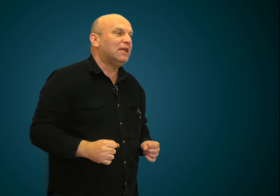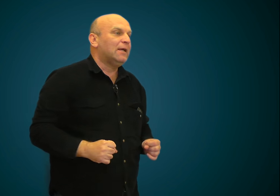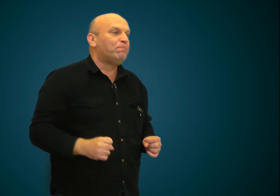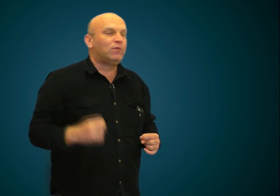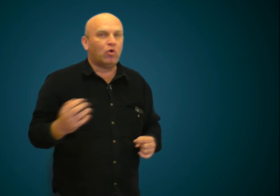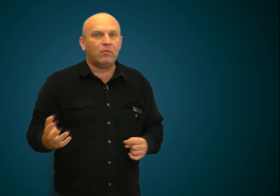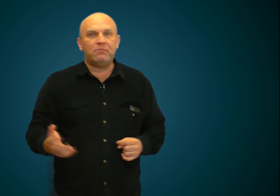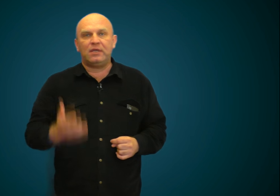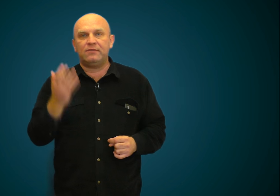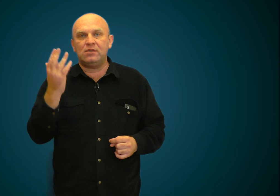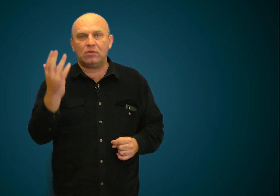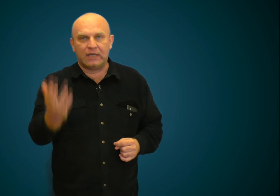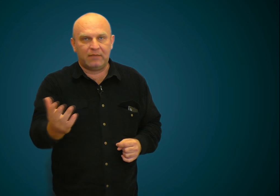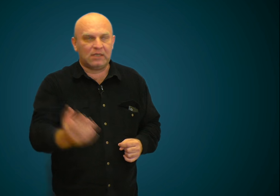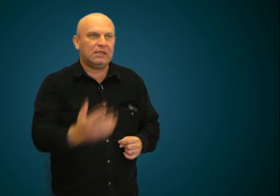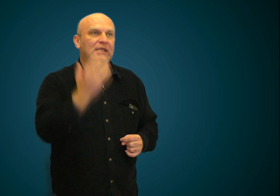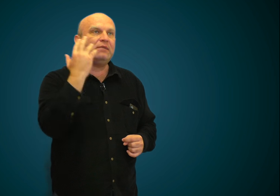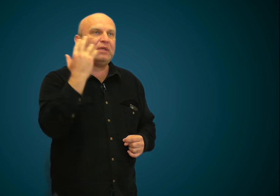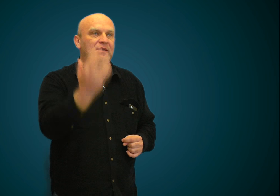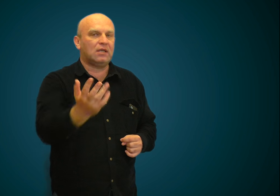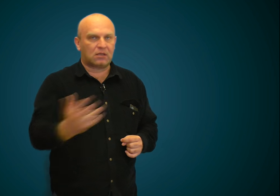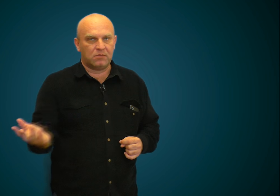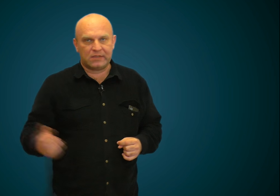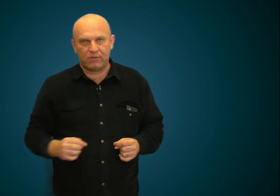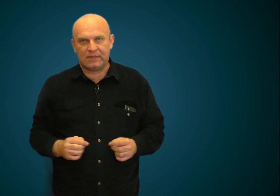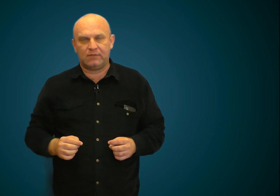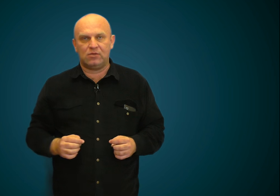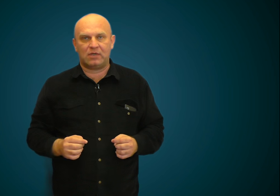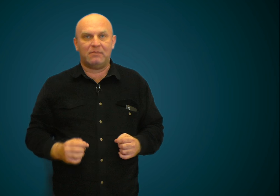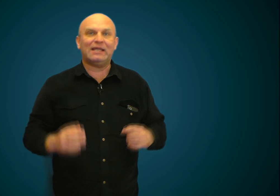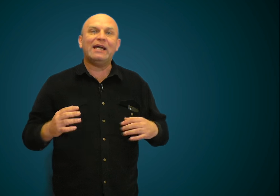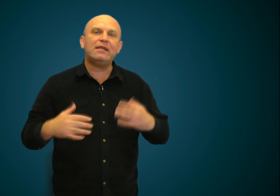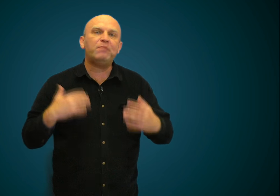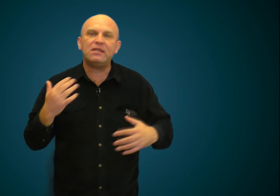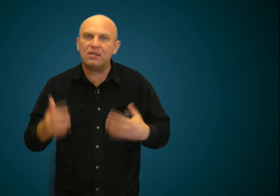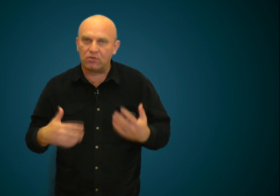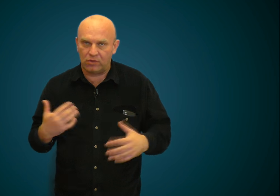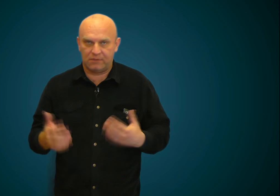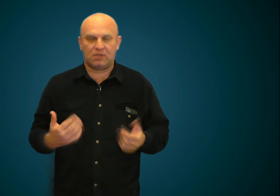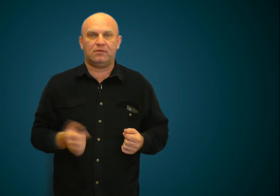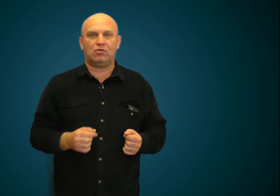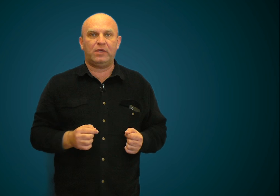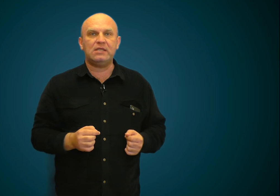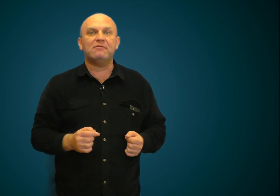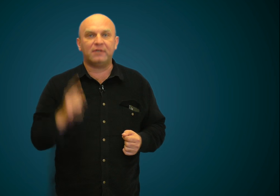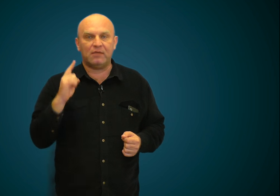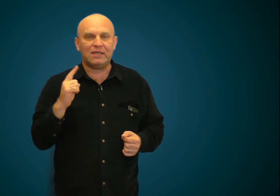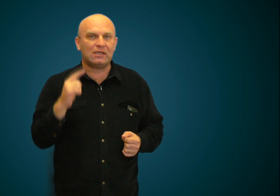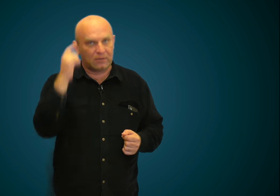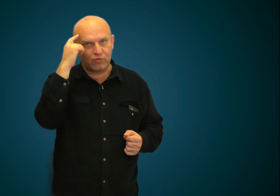дома перед видеокамерой или перед зеркалом, если у вас нет видеокамеры, репетируете ваше выступление, вы обязаны у